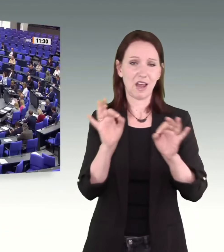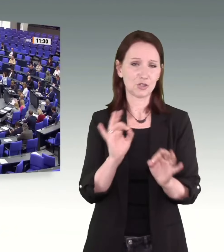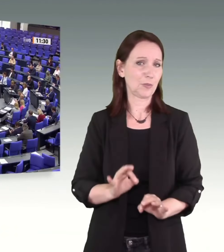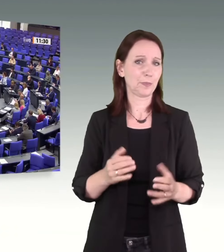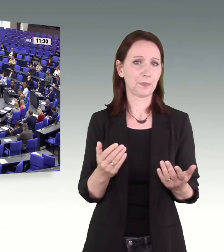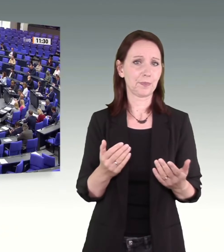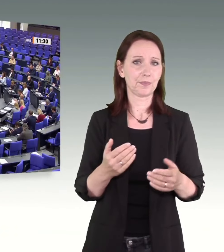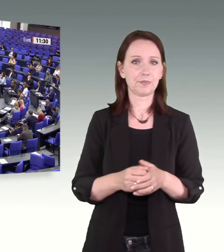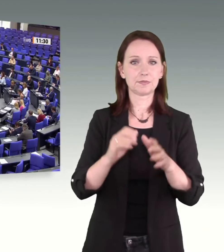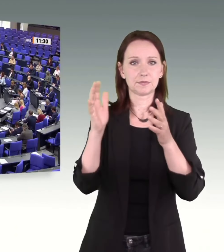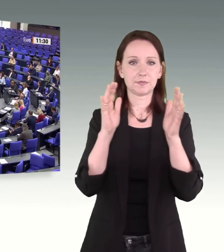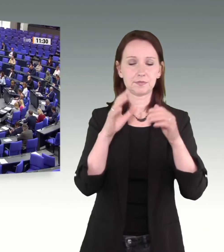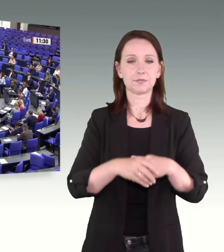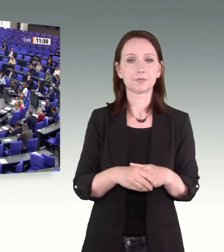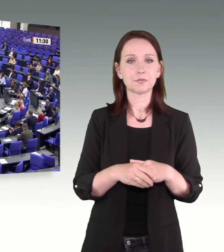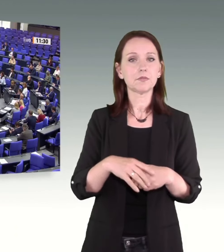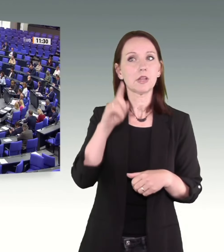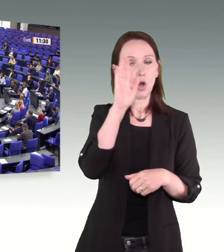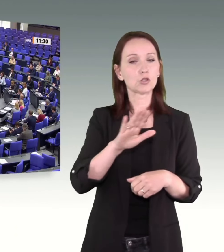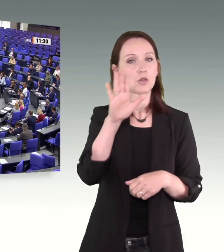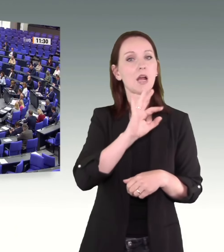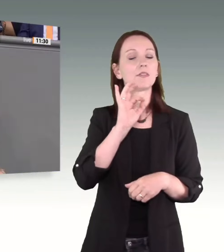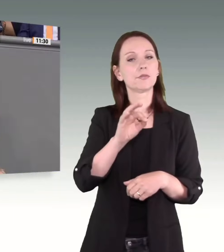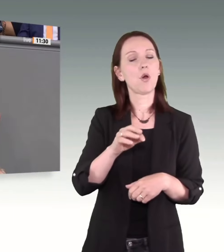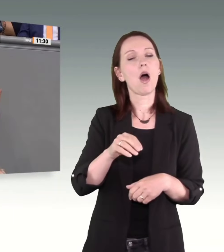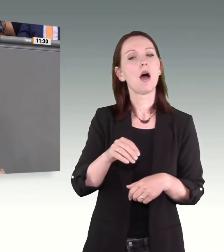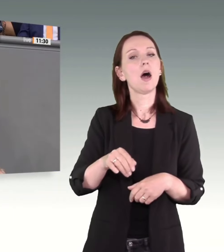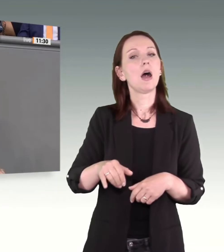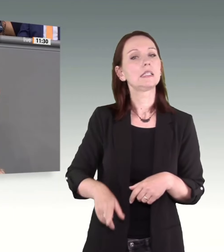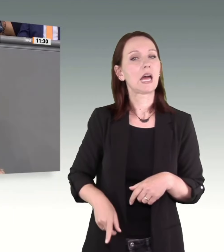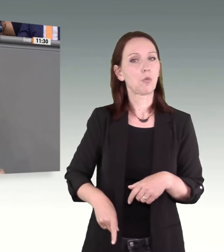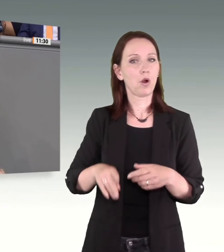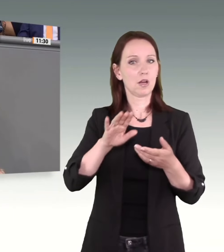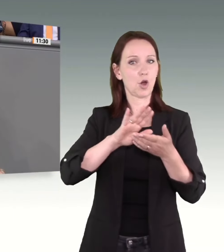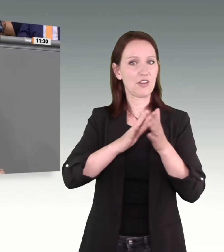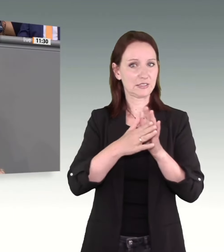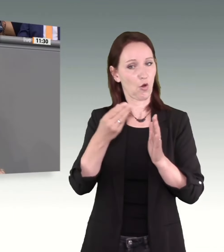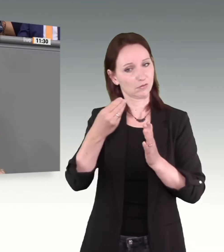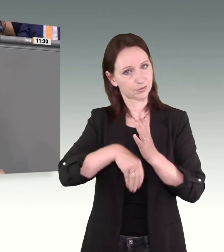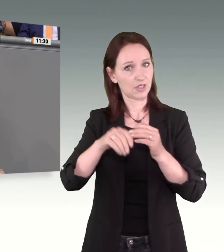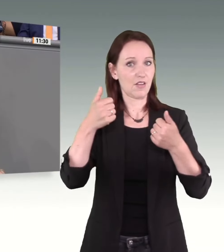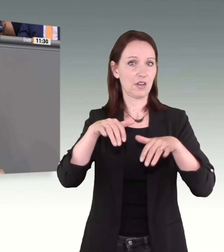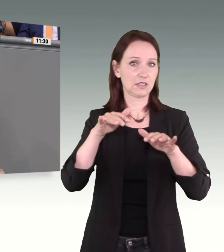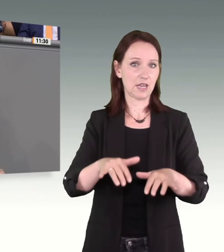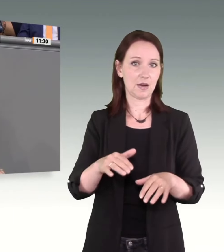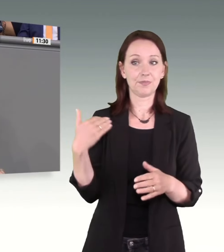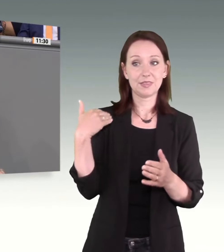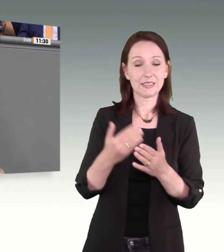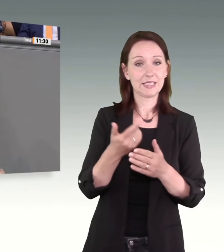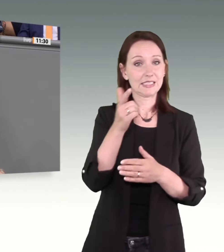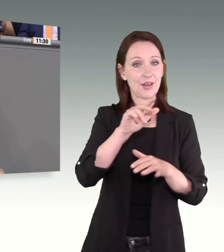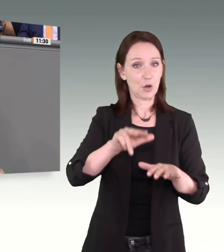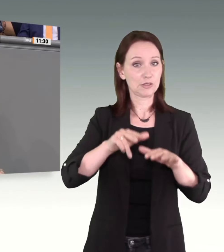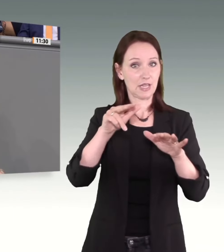ist der Istanbul-Konvention verpflichtet. Obwohl Deutschland schon seit 2018 rechtlich dazu verpflichtet ist,